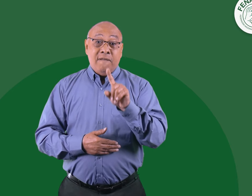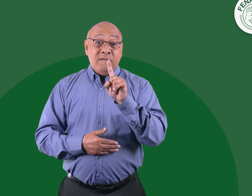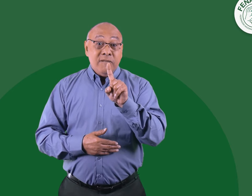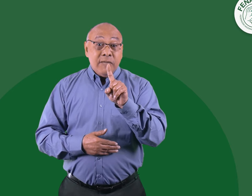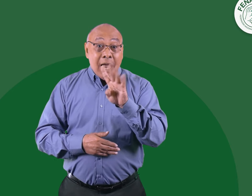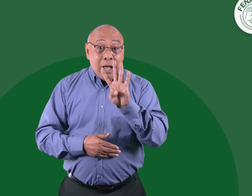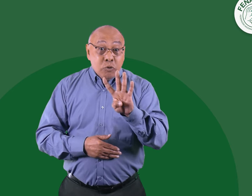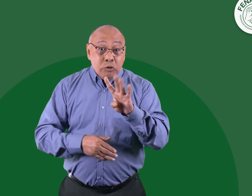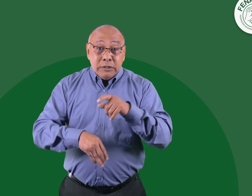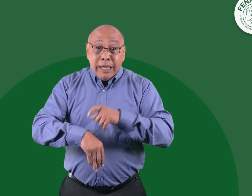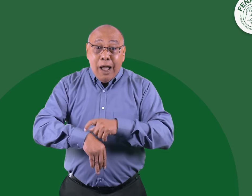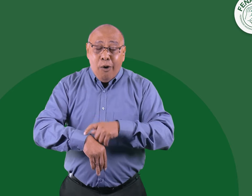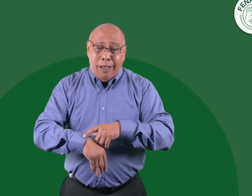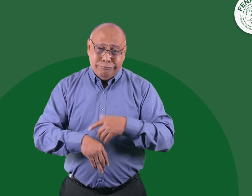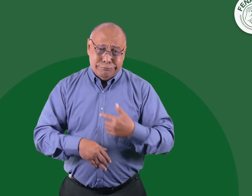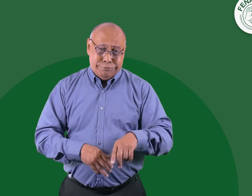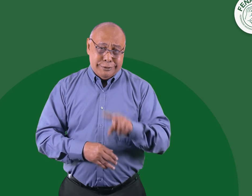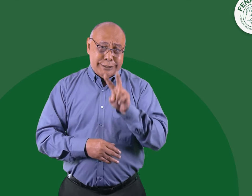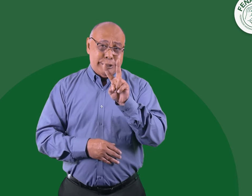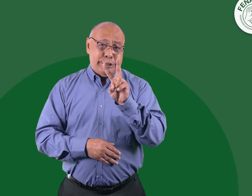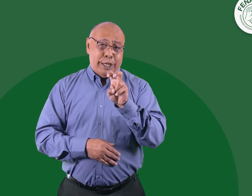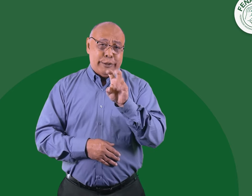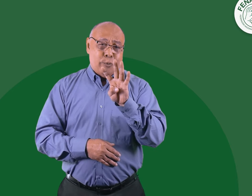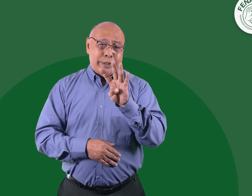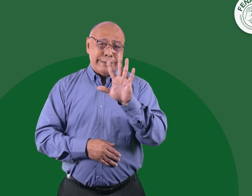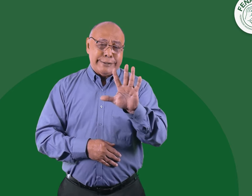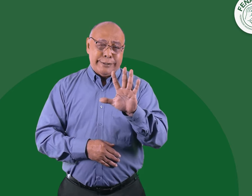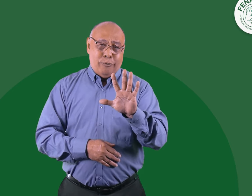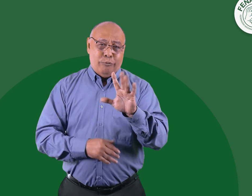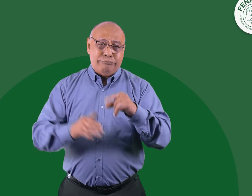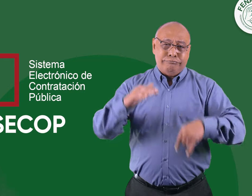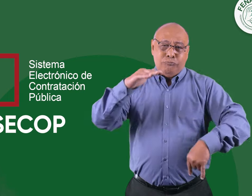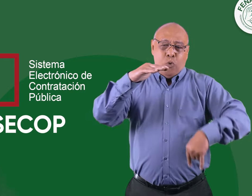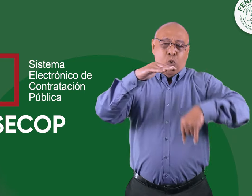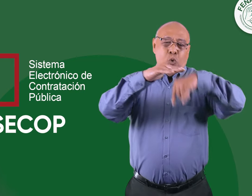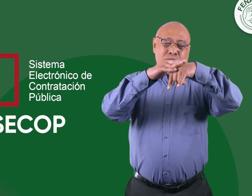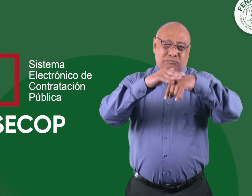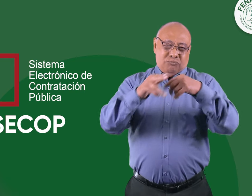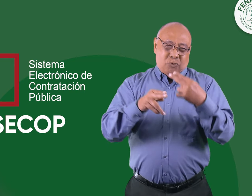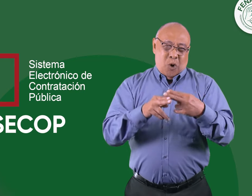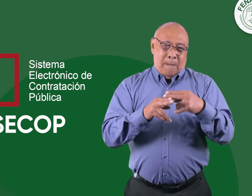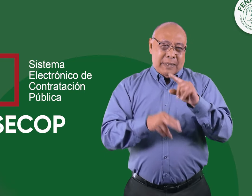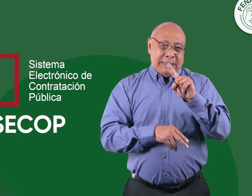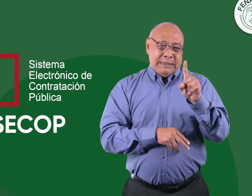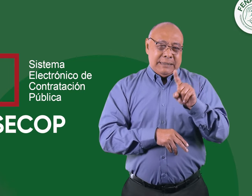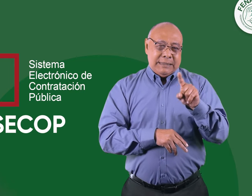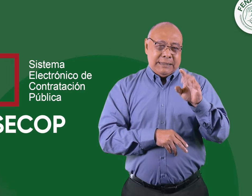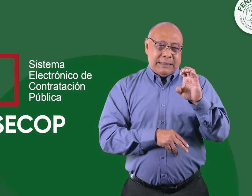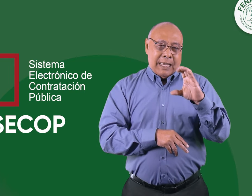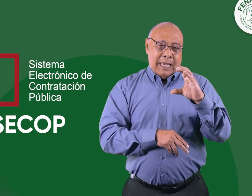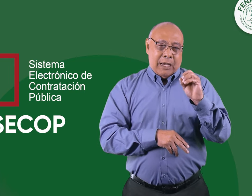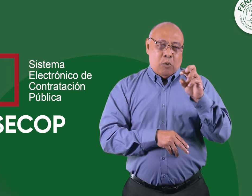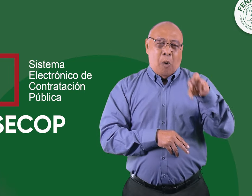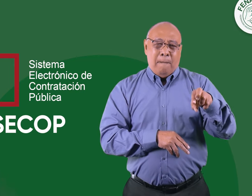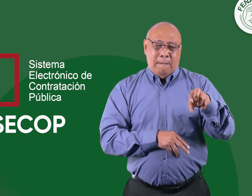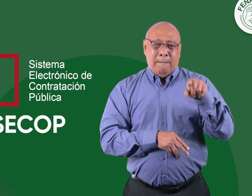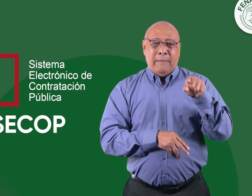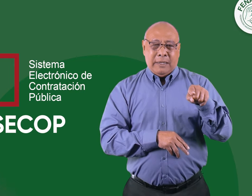y 45 de la noche, el ministerio subió el proyecto al SECOP, el Sistema Electrónico de